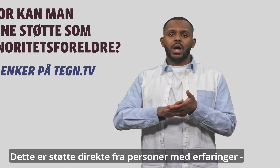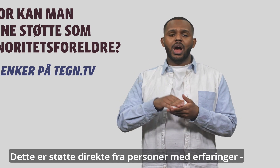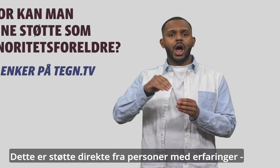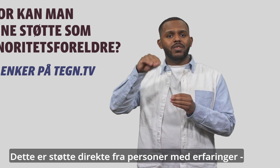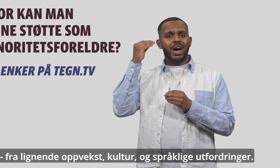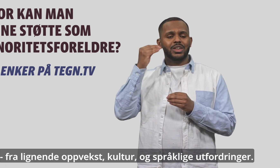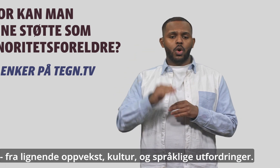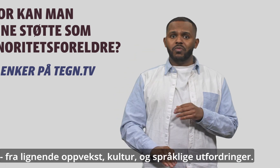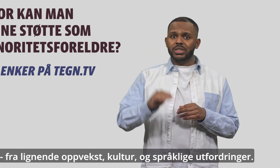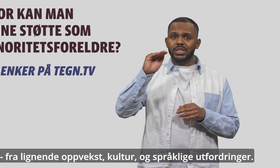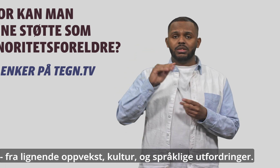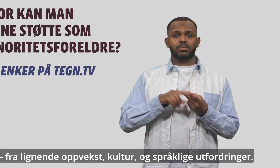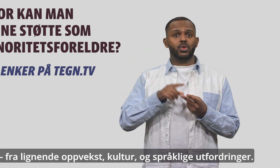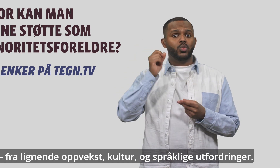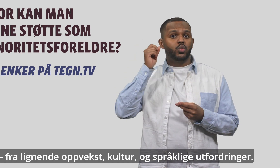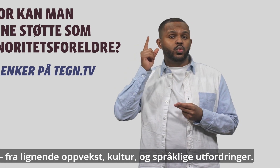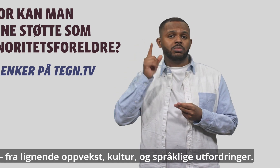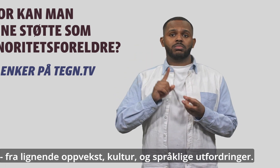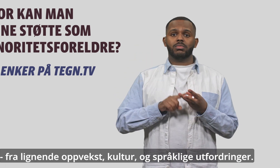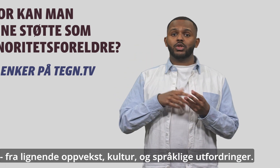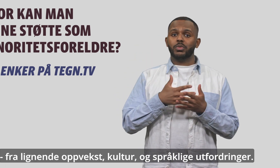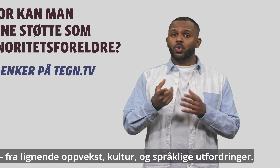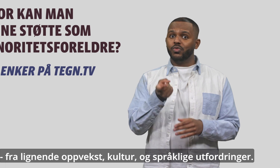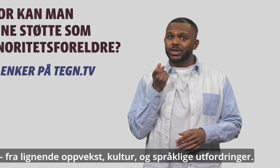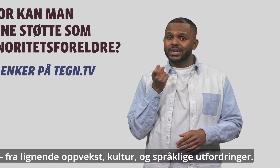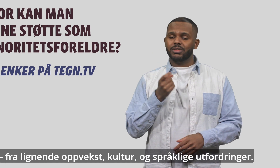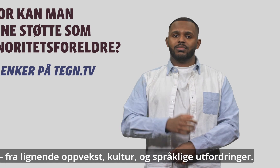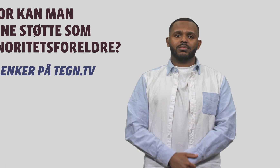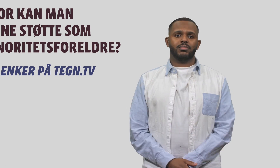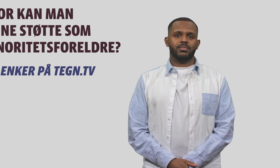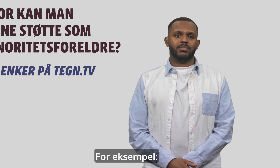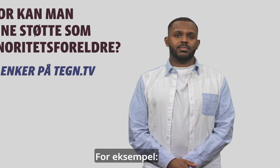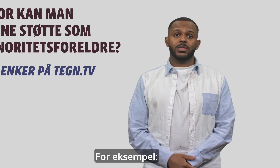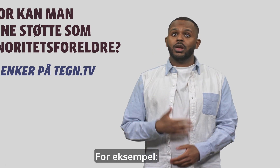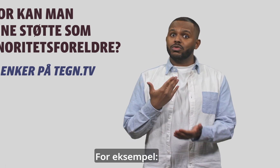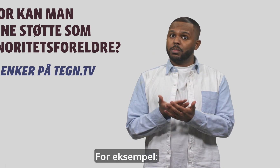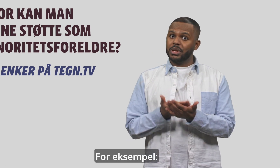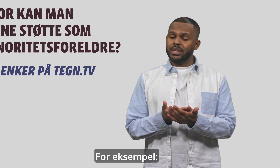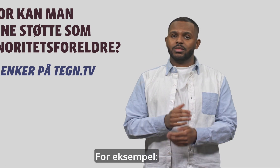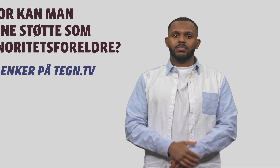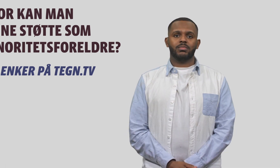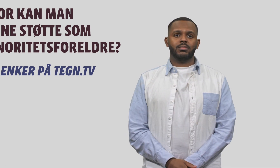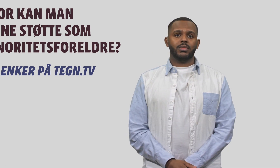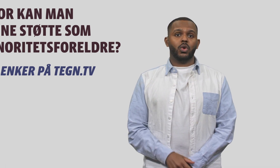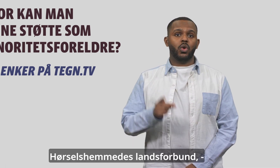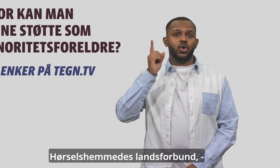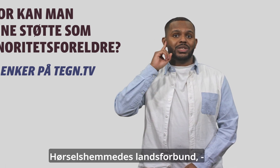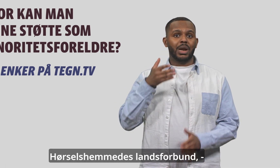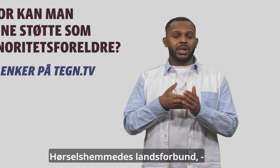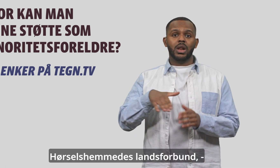fra lignende oppvekst, kultur og språklige utfordringer. 15. For eksempel Hørselsevendes